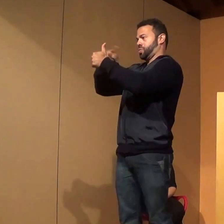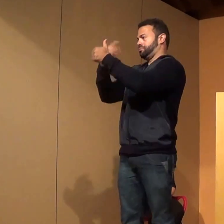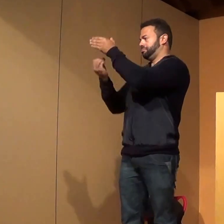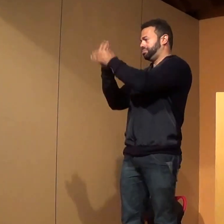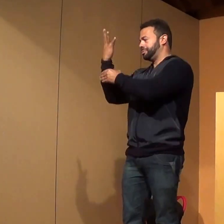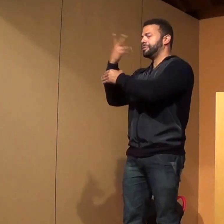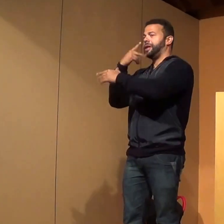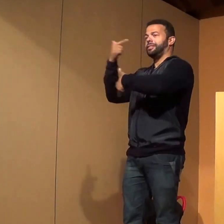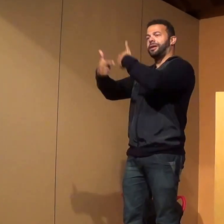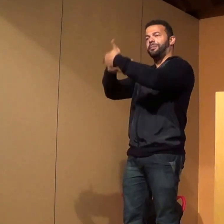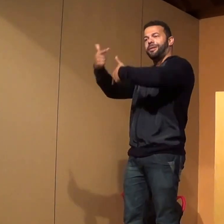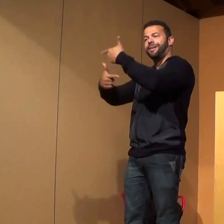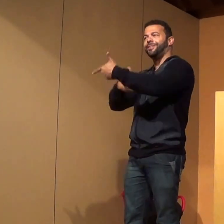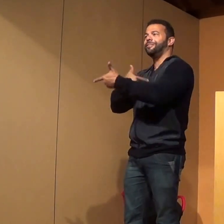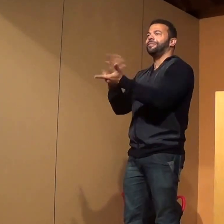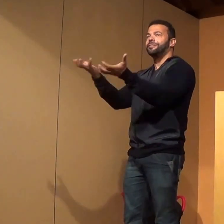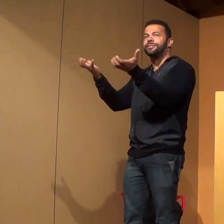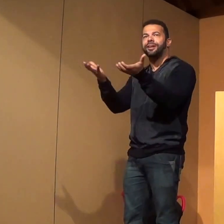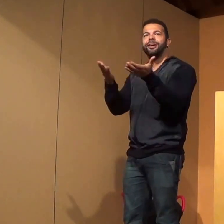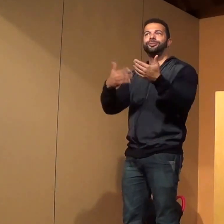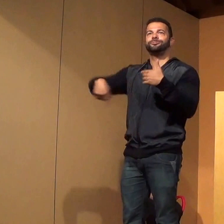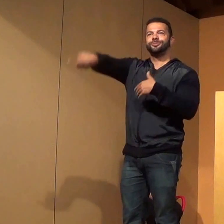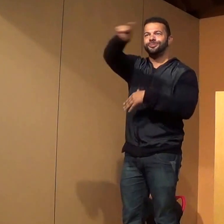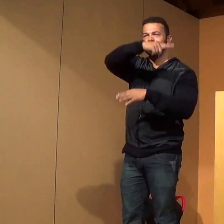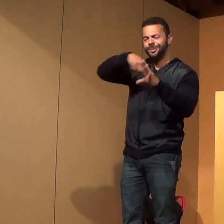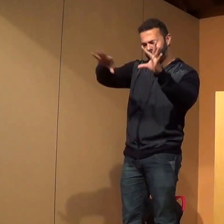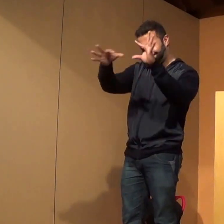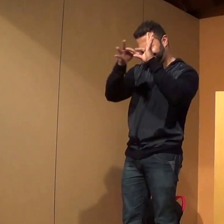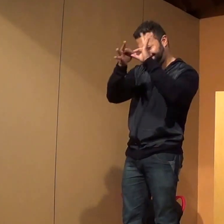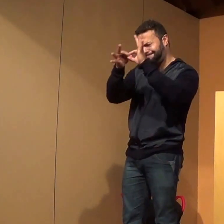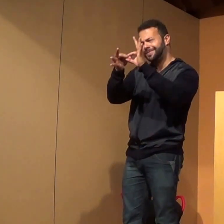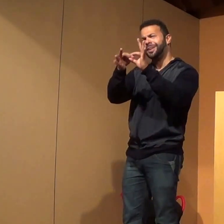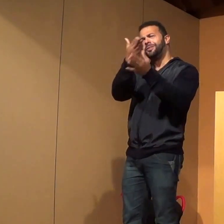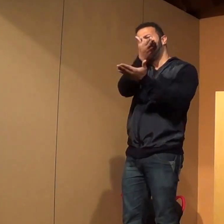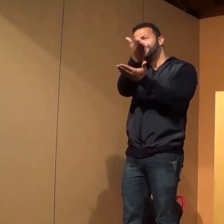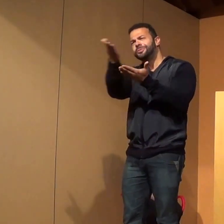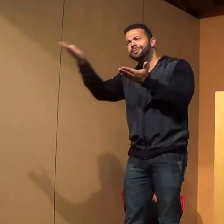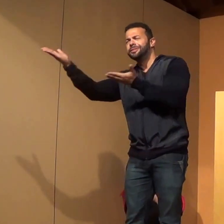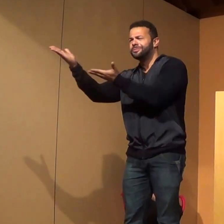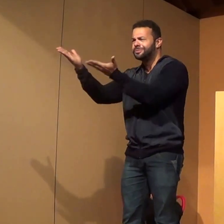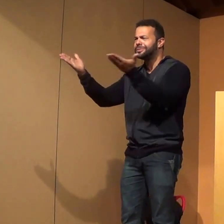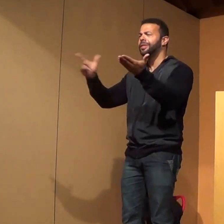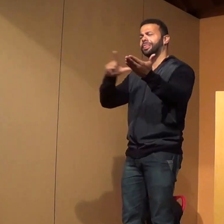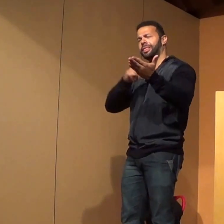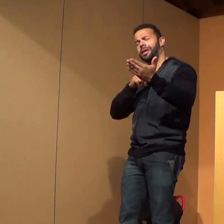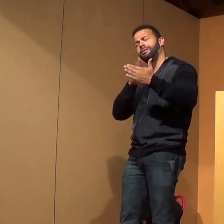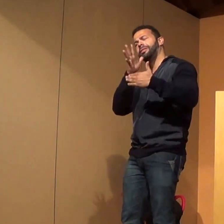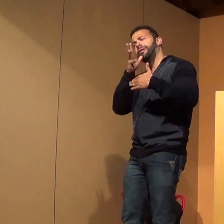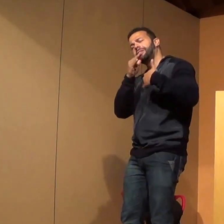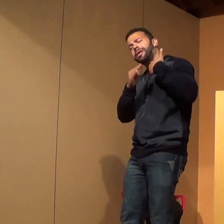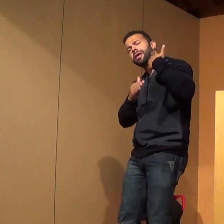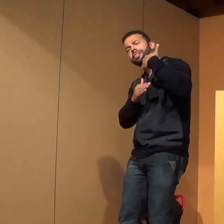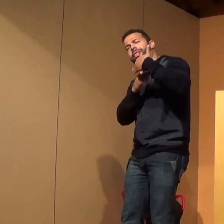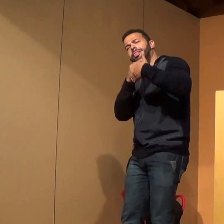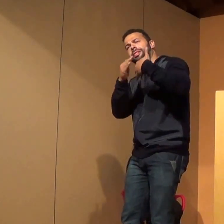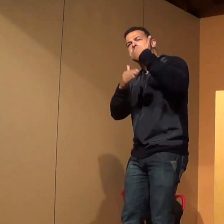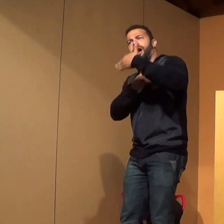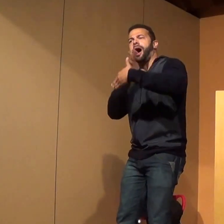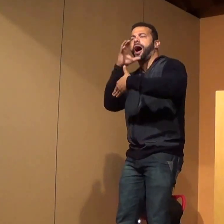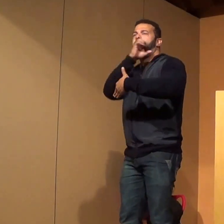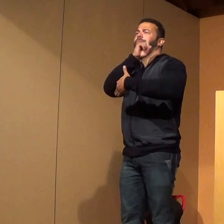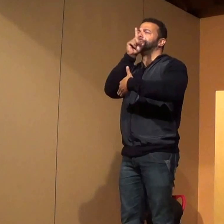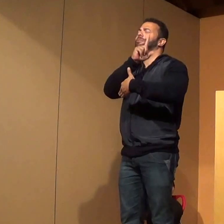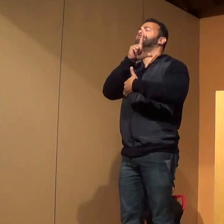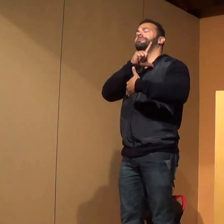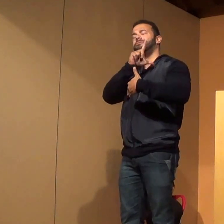eu quero me congratular com vocês, dizer que vocês têm um longo caminho pela frente, né? Tem